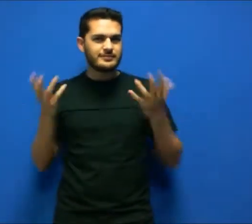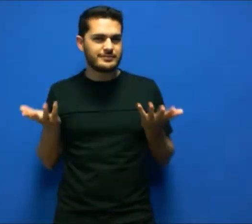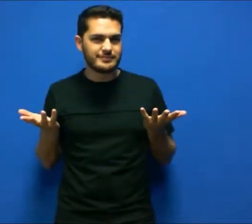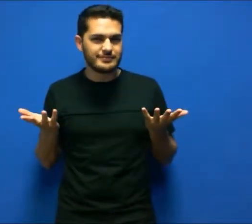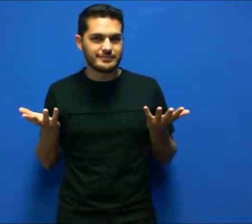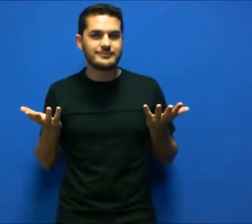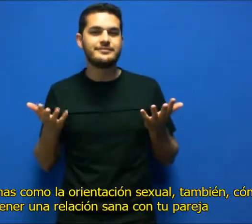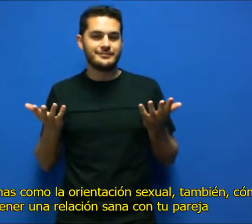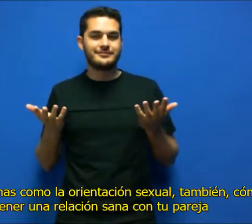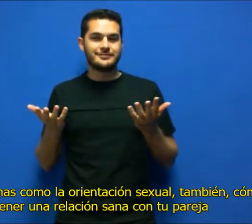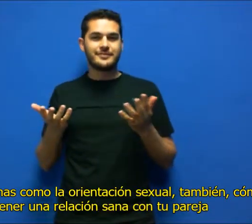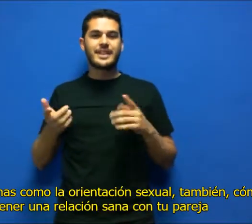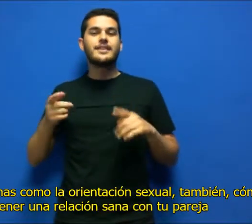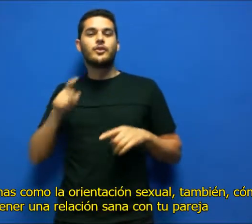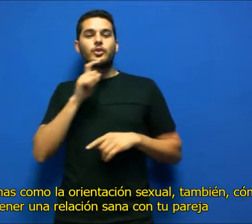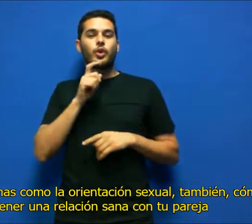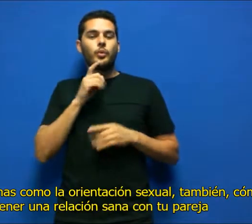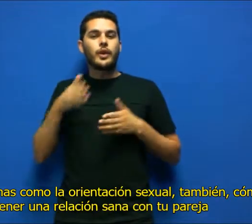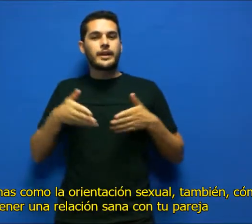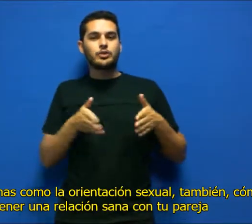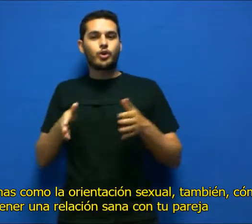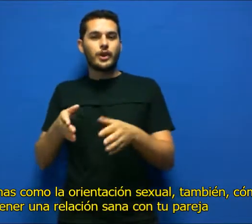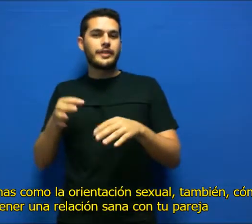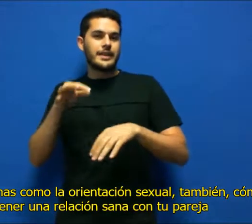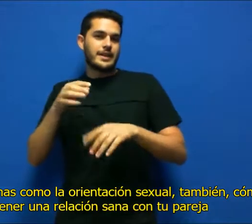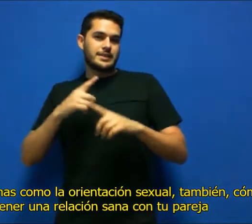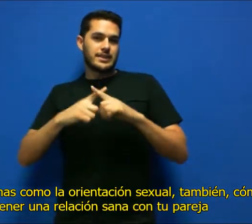Se tratarán temas como la orientación sexual,